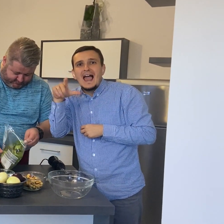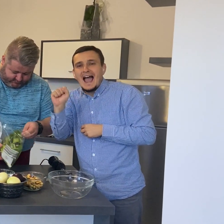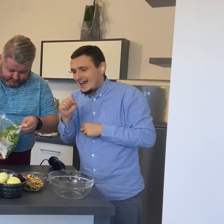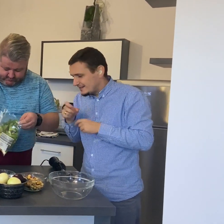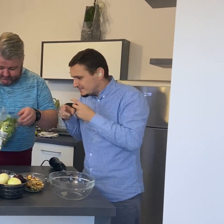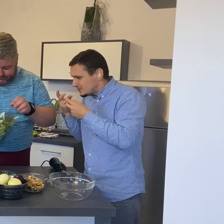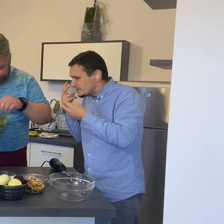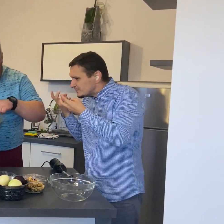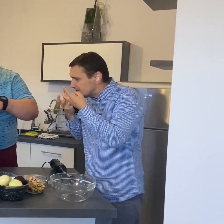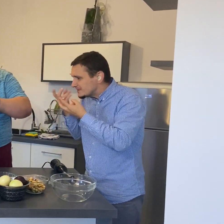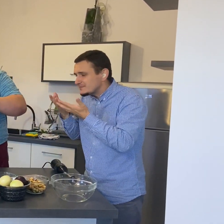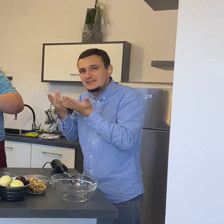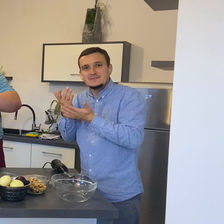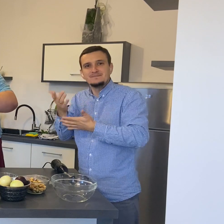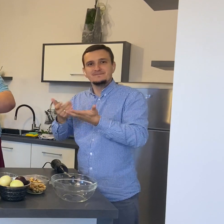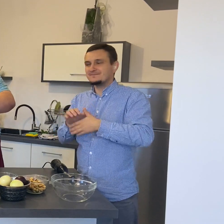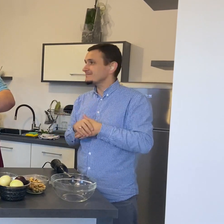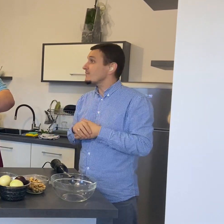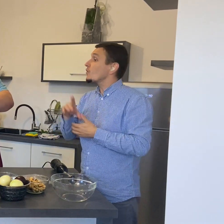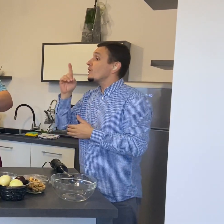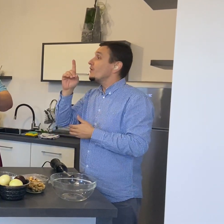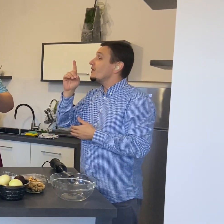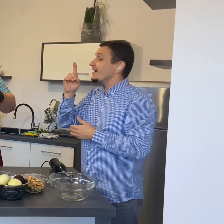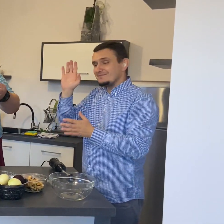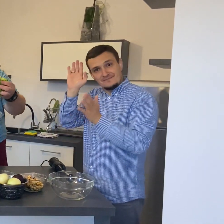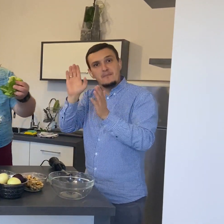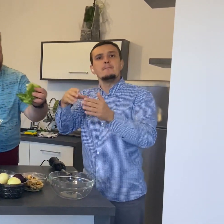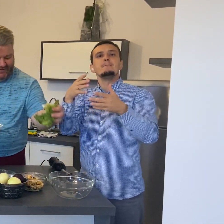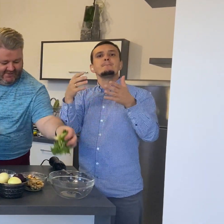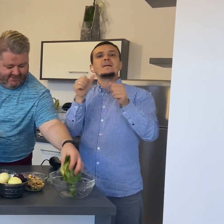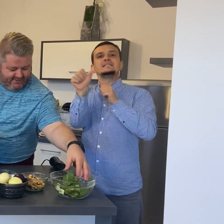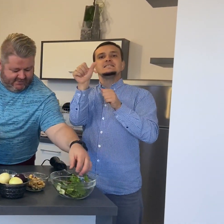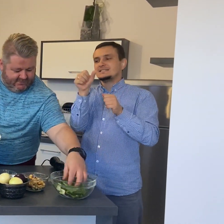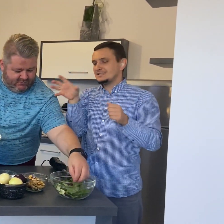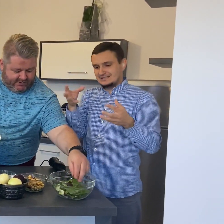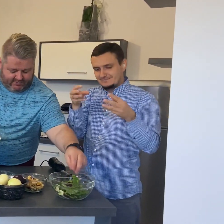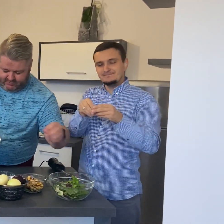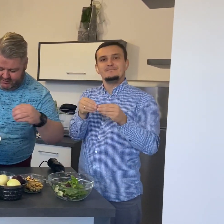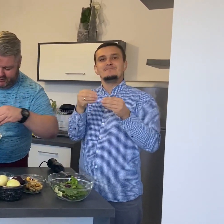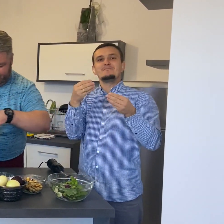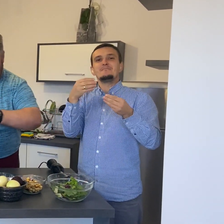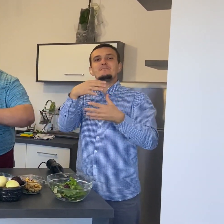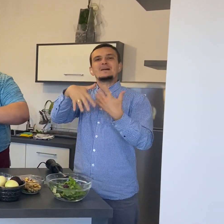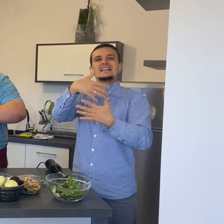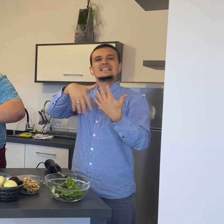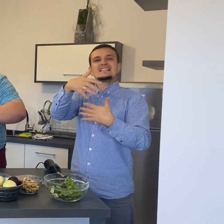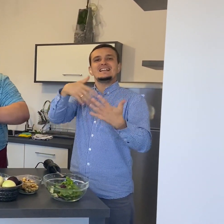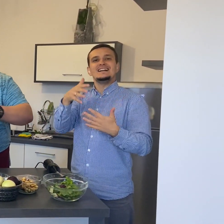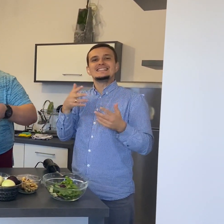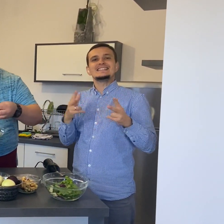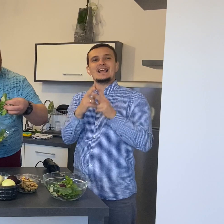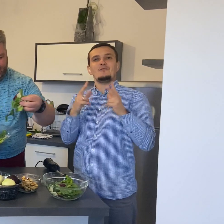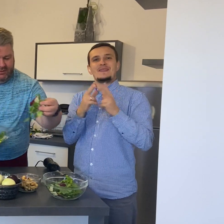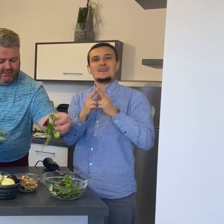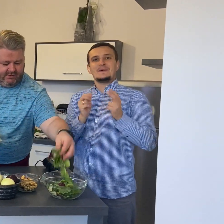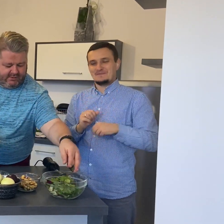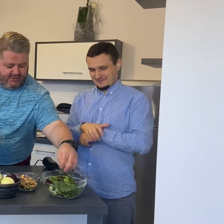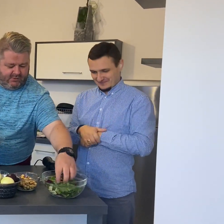No dobrze, miks sałat. Wrzucamy tyle, ile nam potrzeba sałatki do